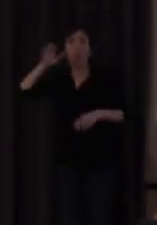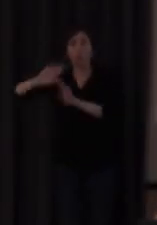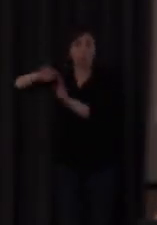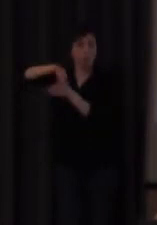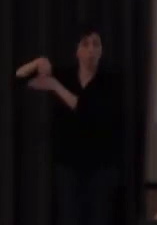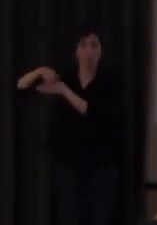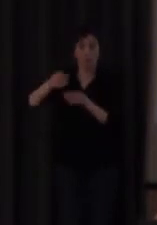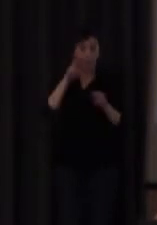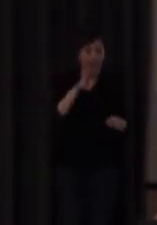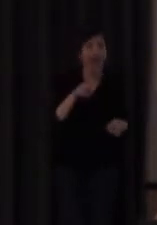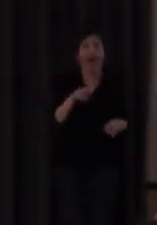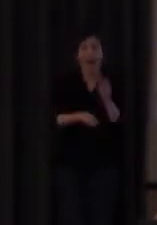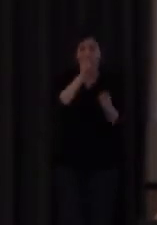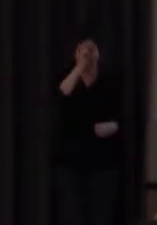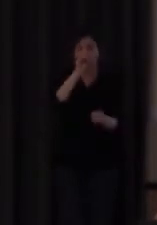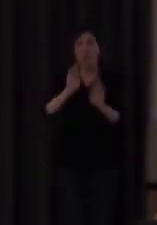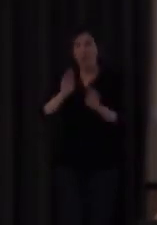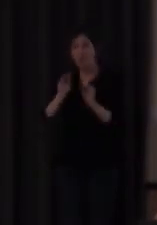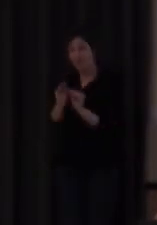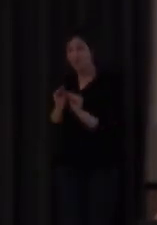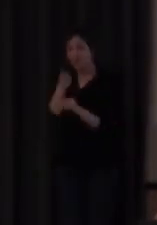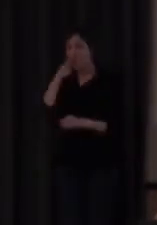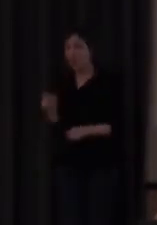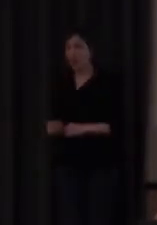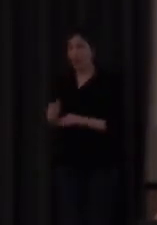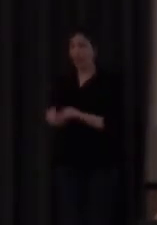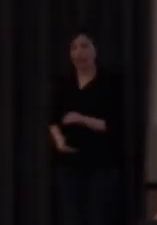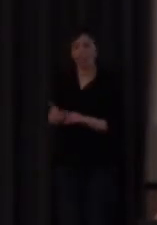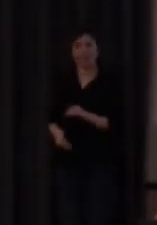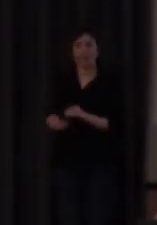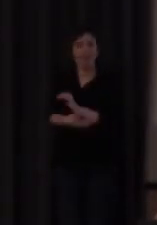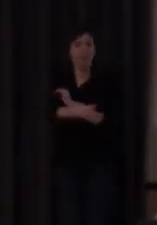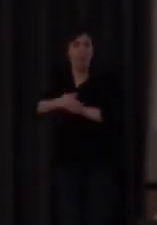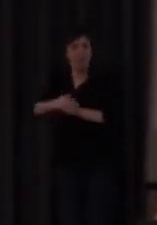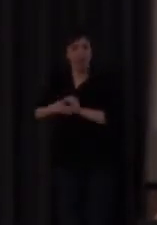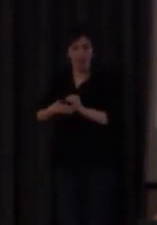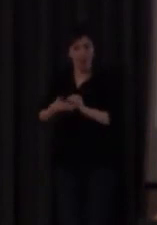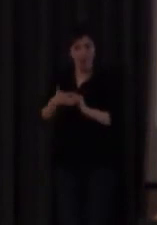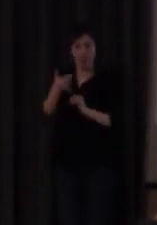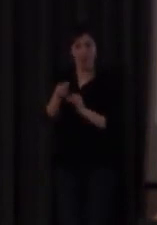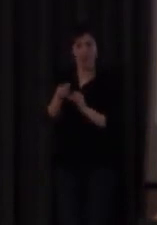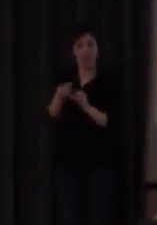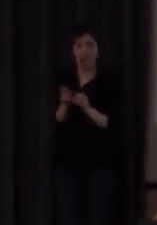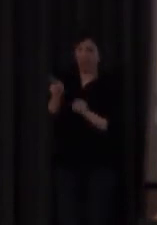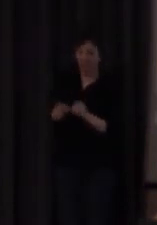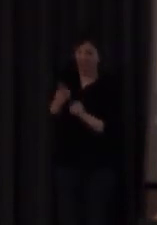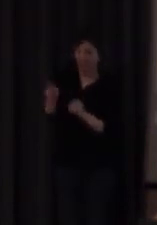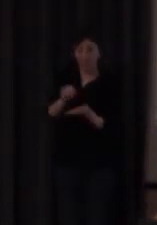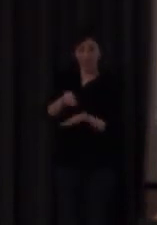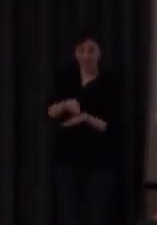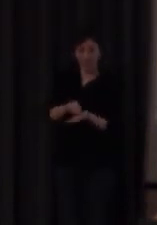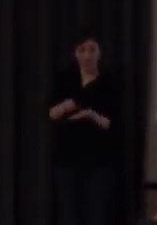un vocabulario muy limitado y que se restringe a palabras clave en las frases. Una consecuencia de una